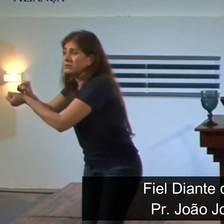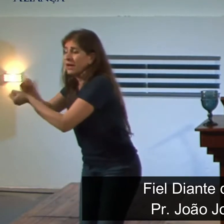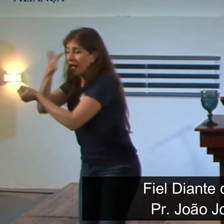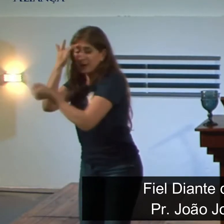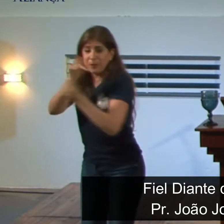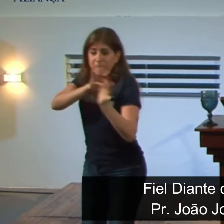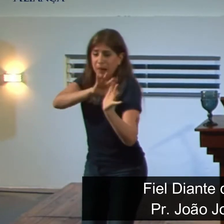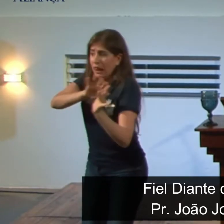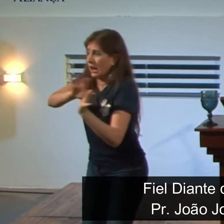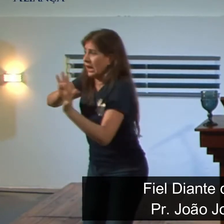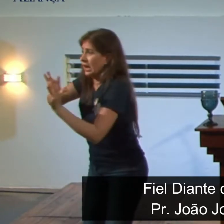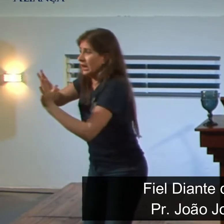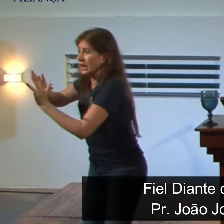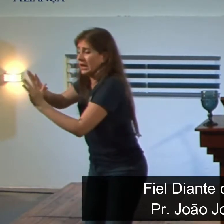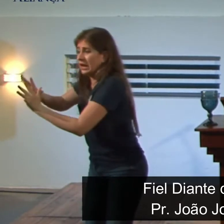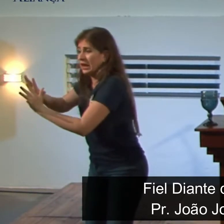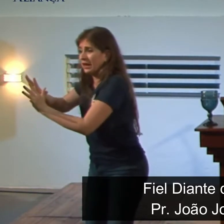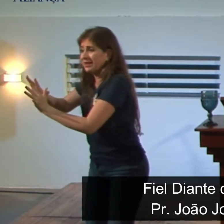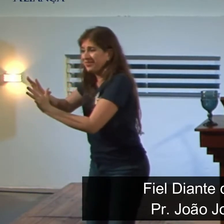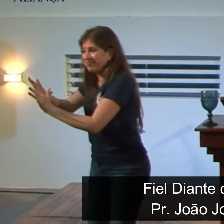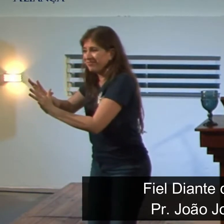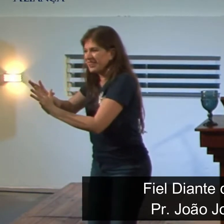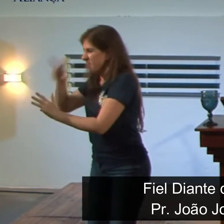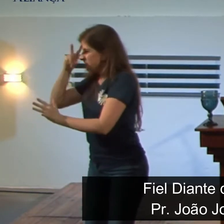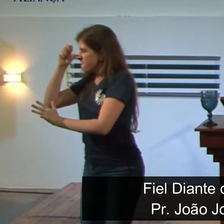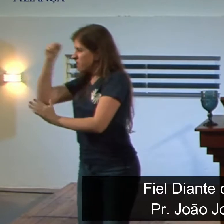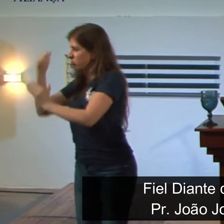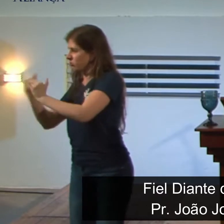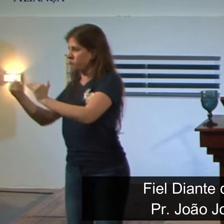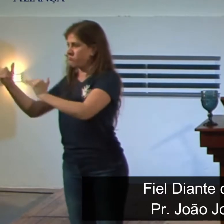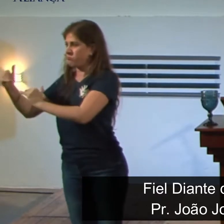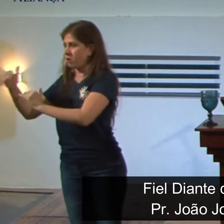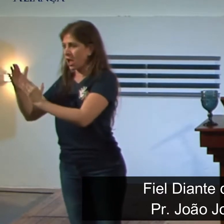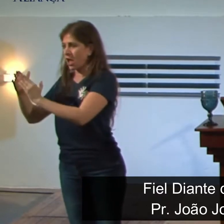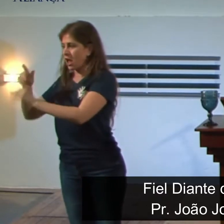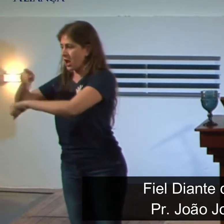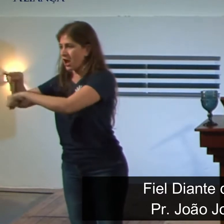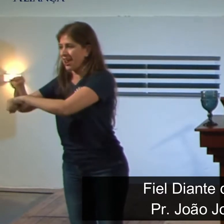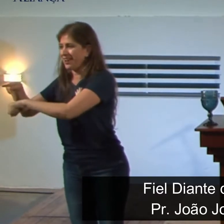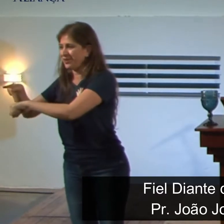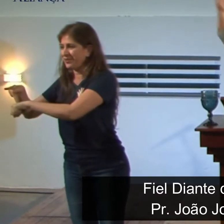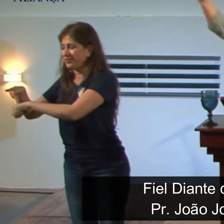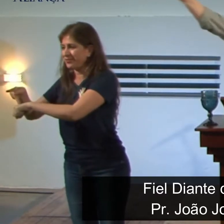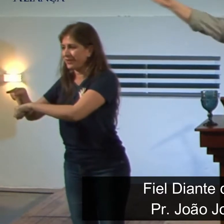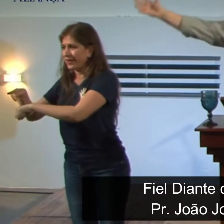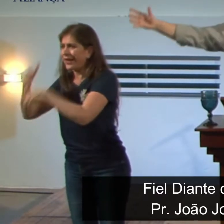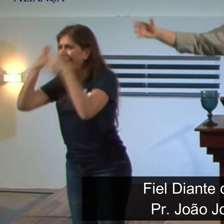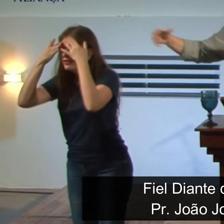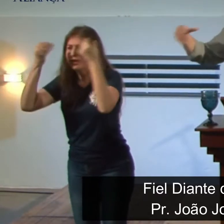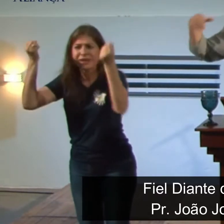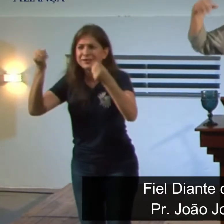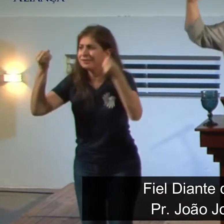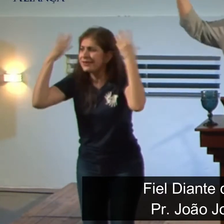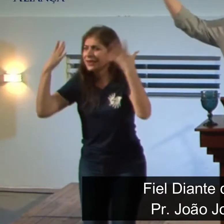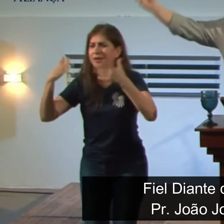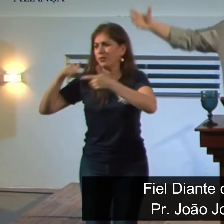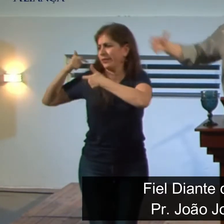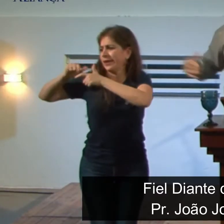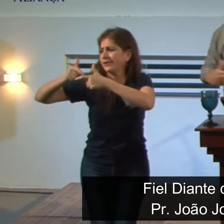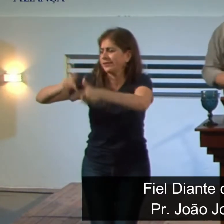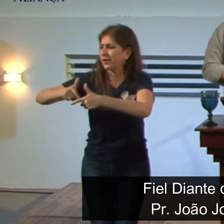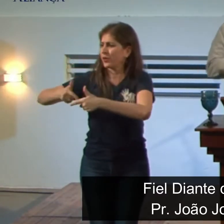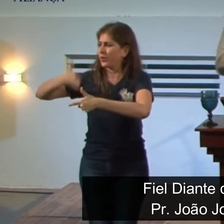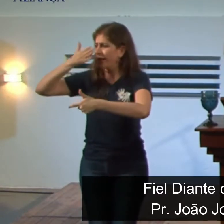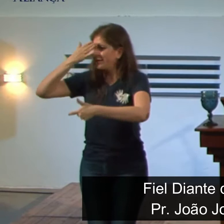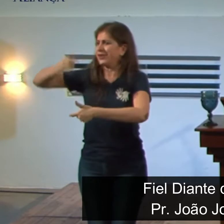trazidas para a nação mais forte, não era de uma hora para outra que elas esqueciam a sua tradição, que elas